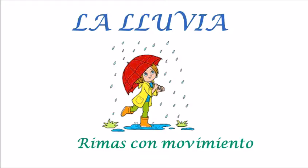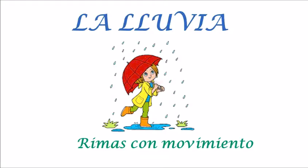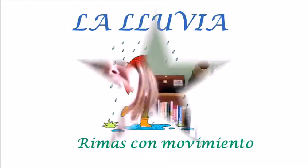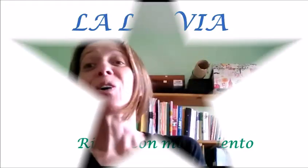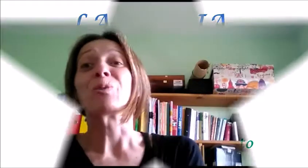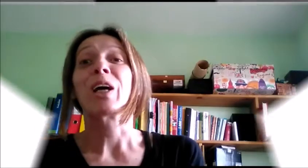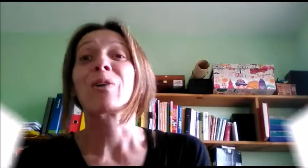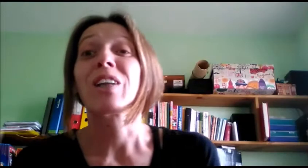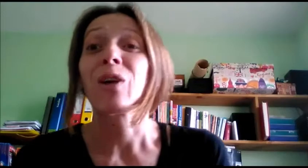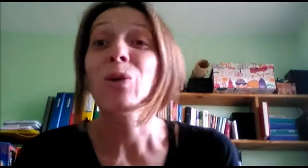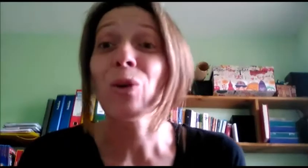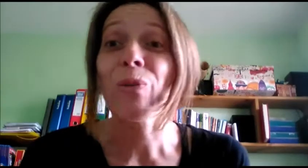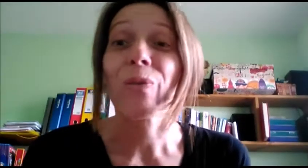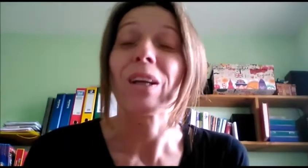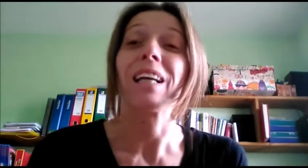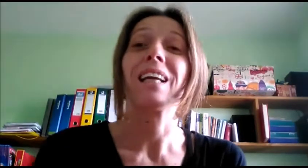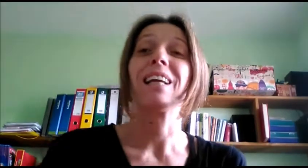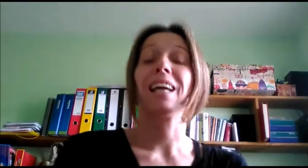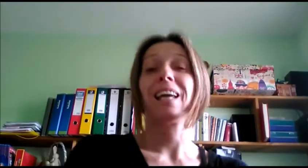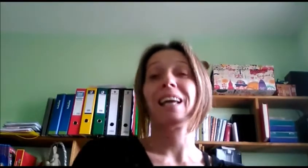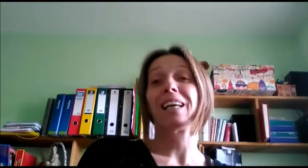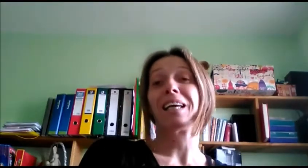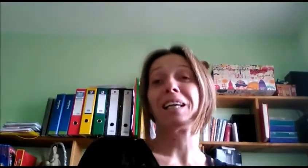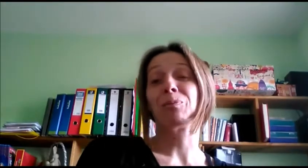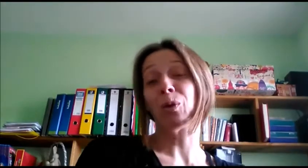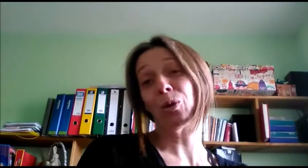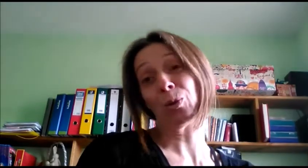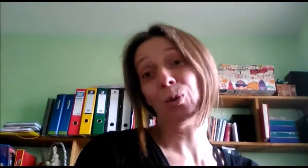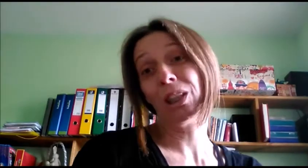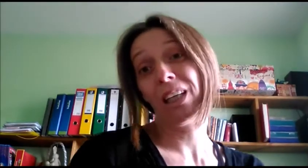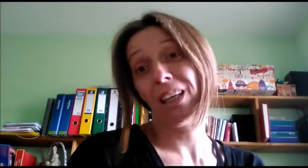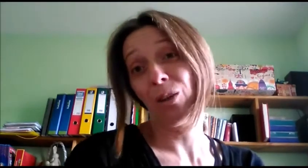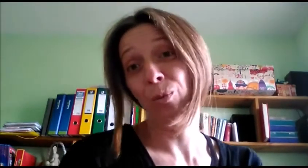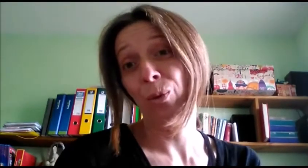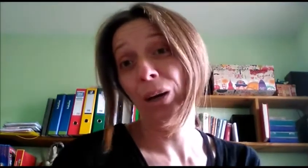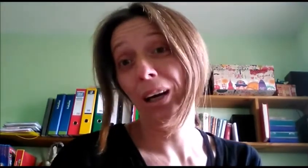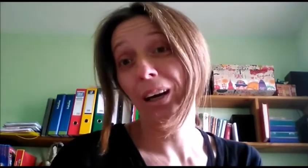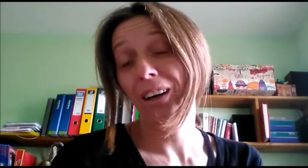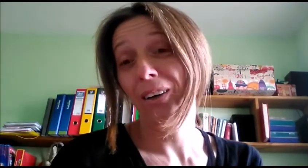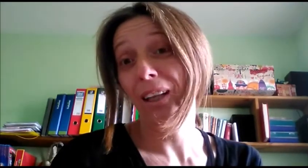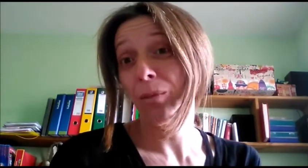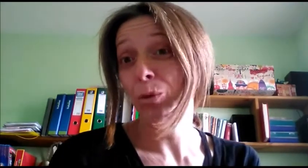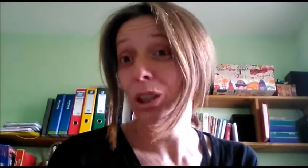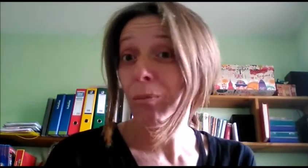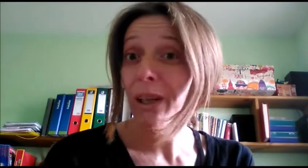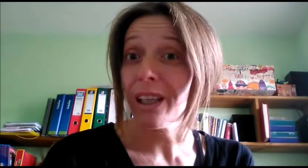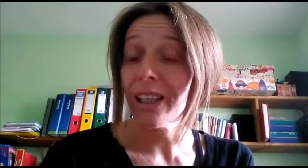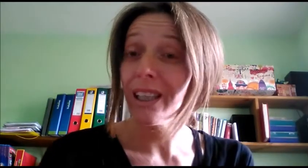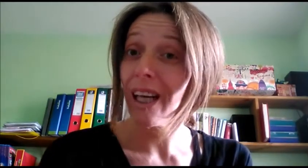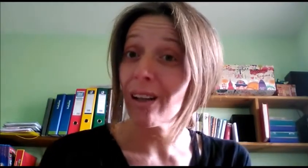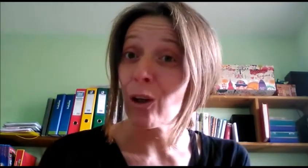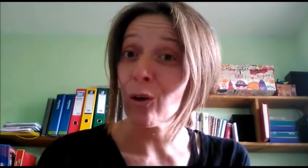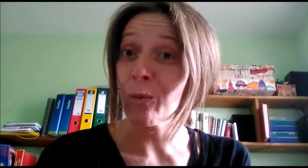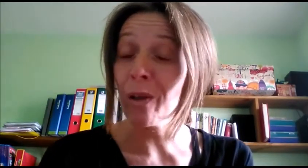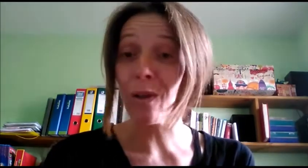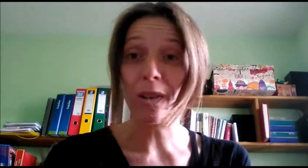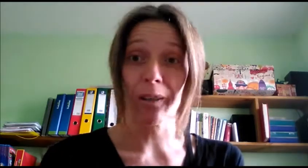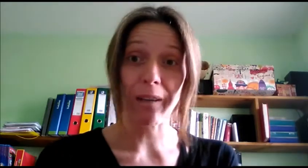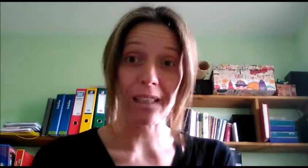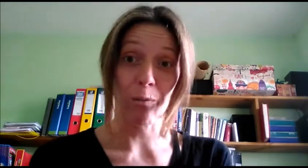Os voy a contar otro que espero que os guste y como hacemos siempre intentad hacerlo conmigo que va a ser